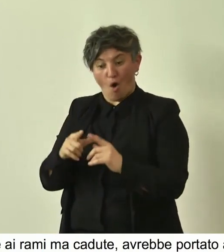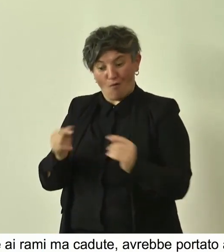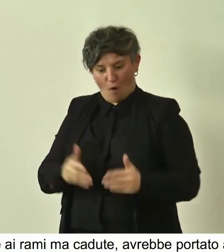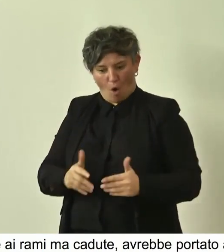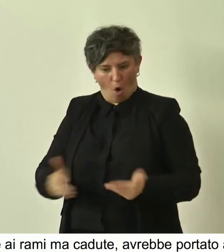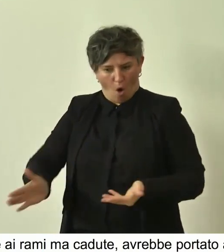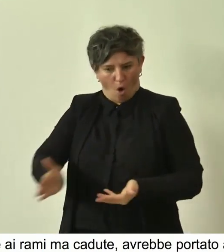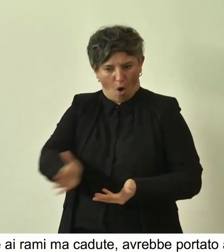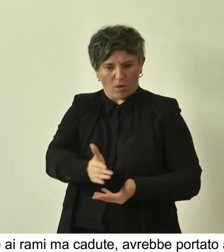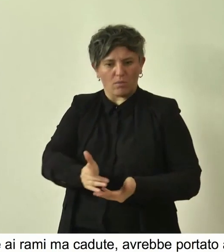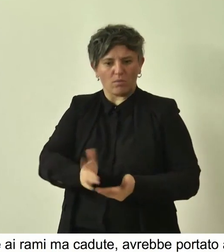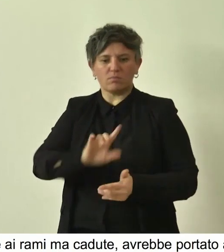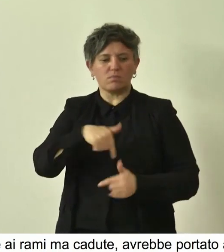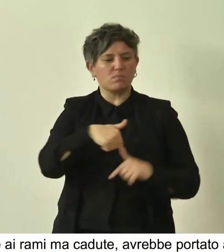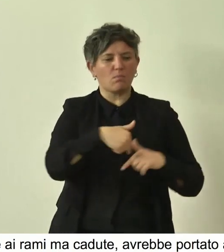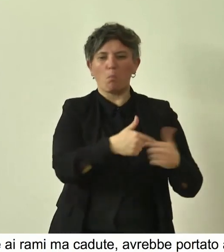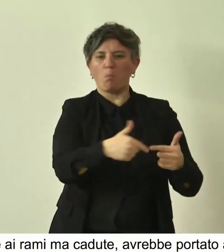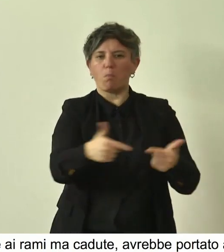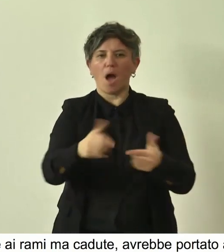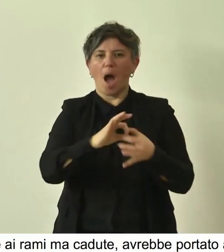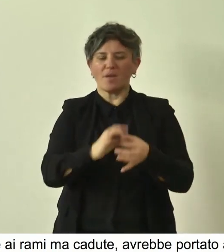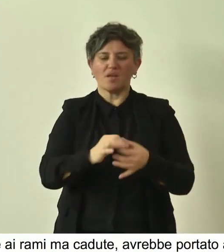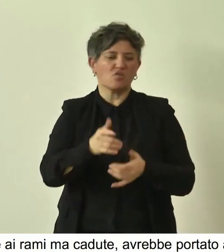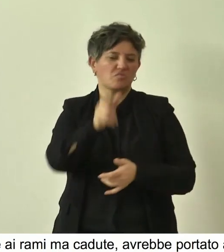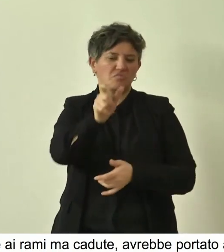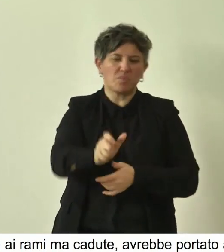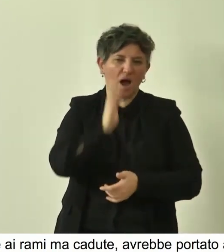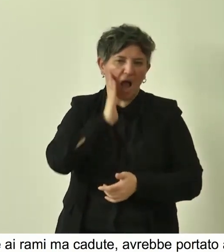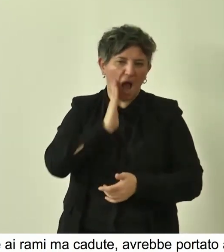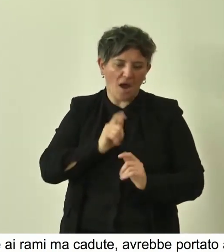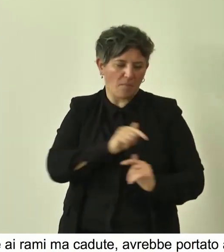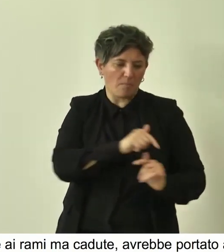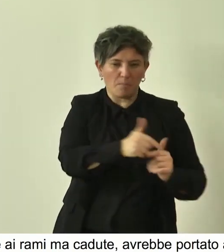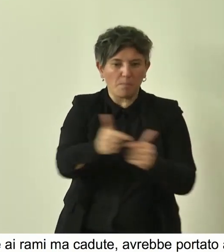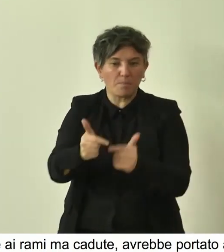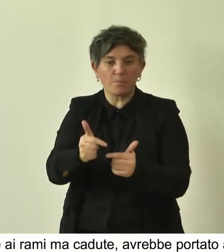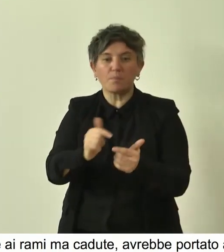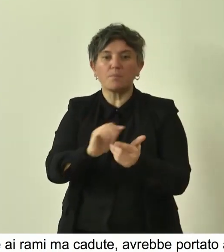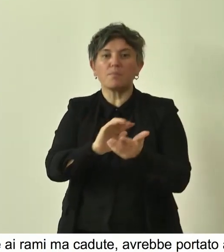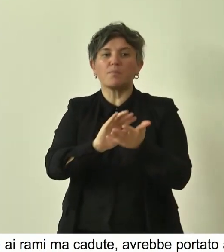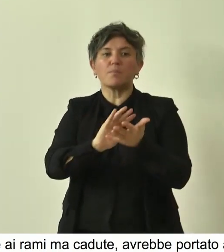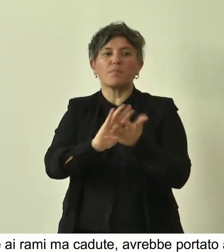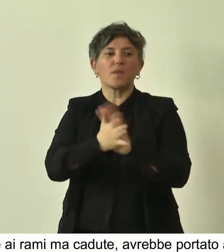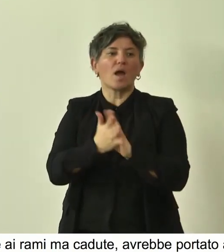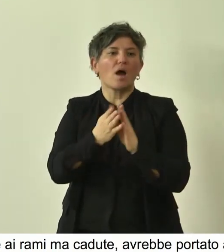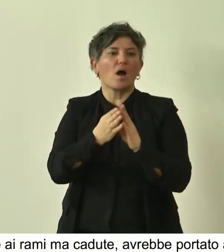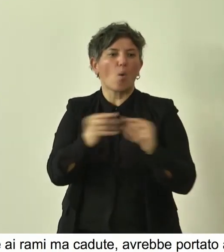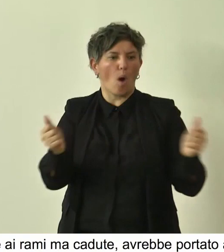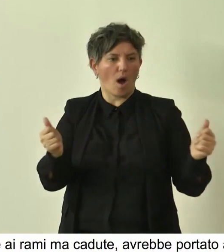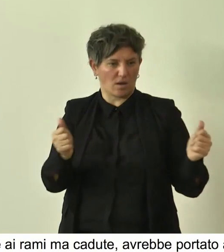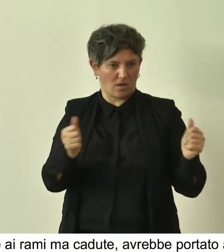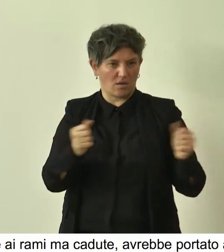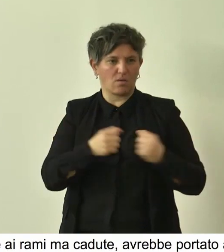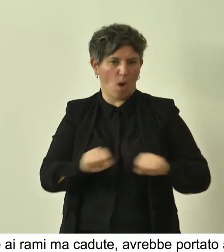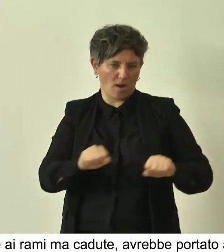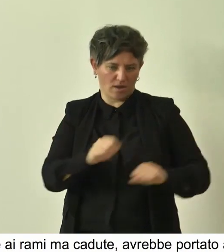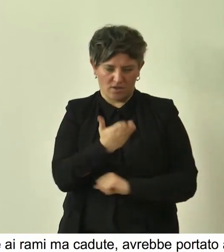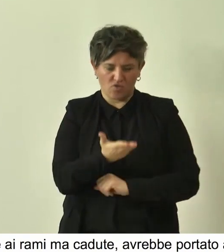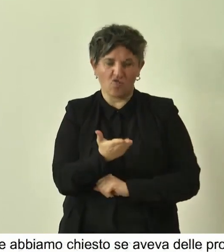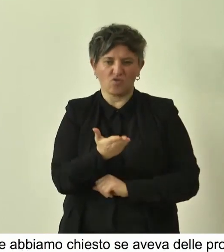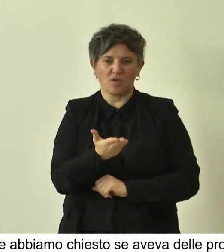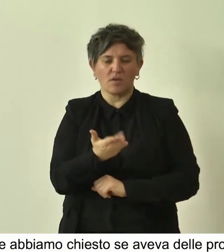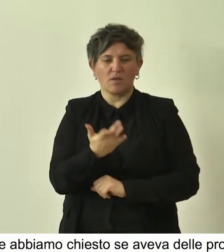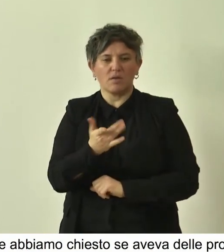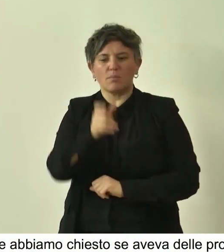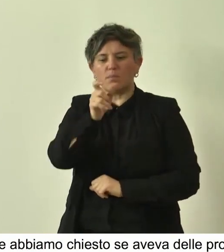degli amici, a delle persone care, portava alla guarigione delle cose che le persone sentivano come